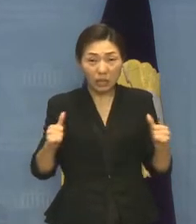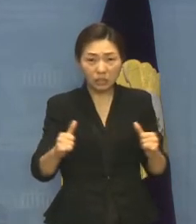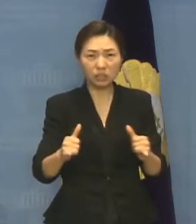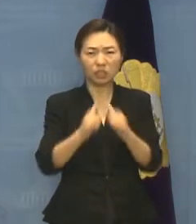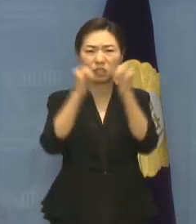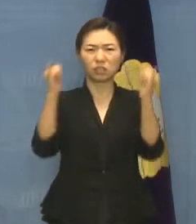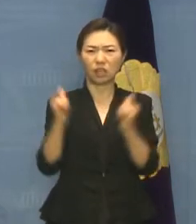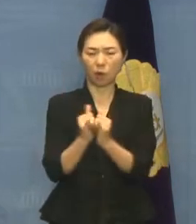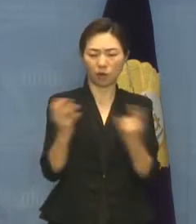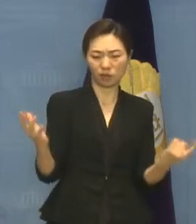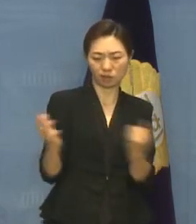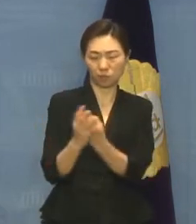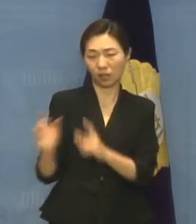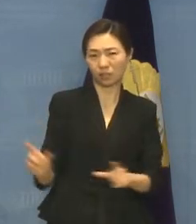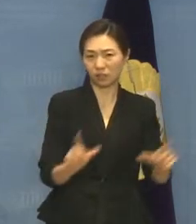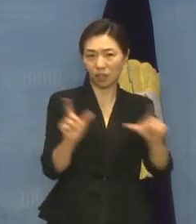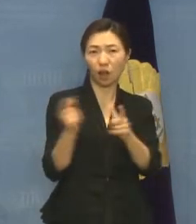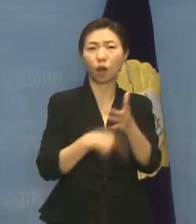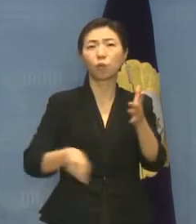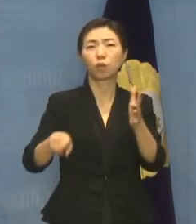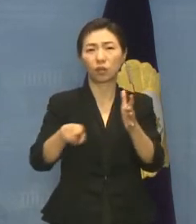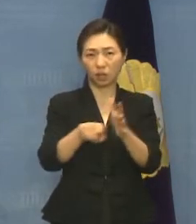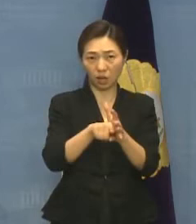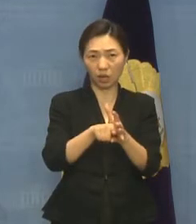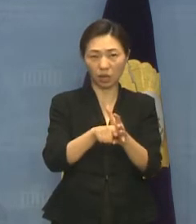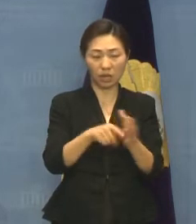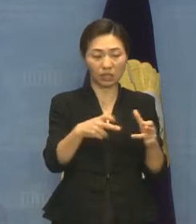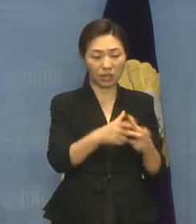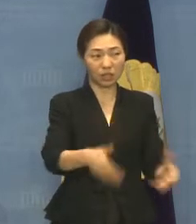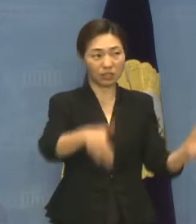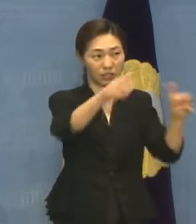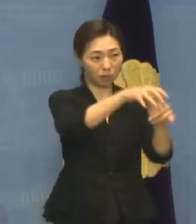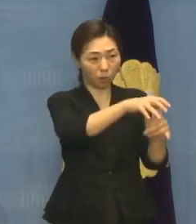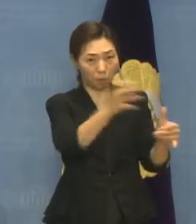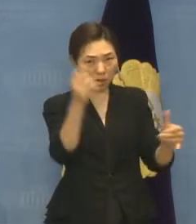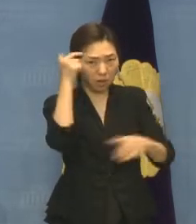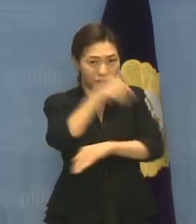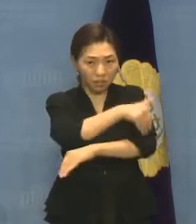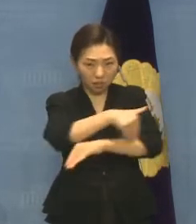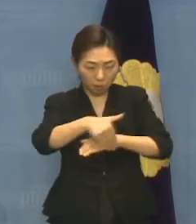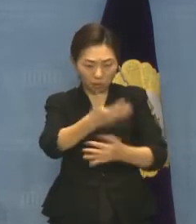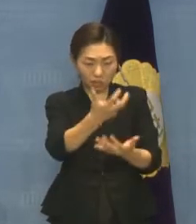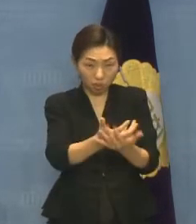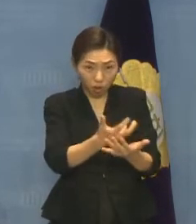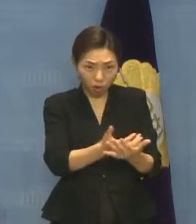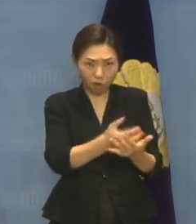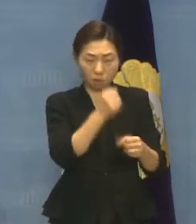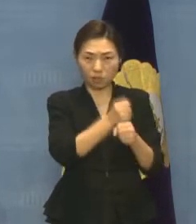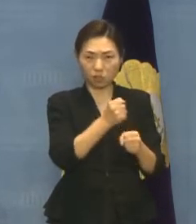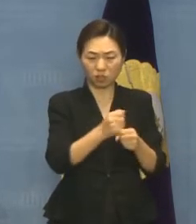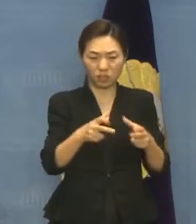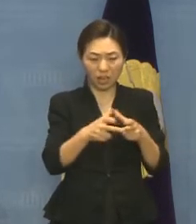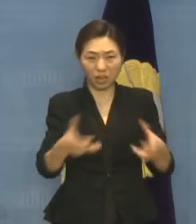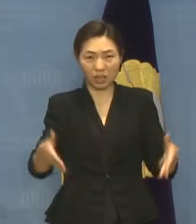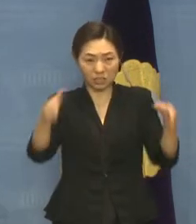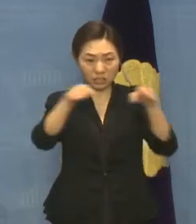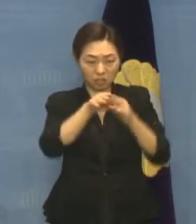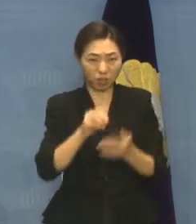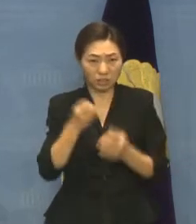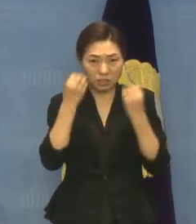살아갈 수 있도록 탈시설 노드맵을 재수립하여 시설 신규 입소금지, 시설 폐쇄를